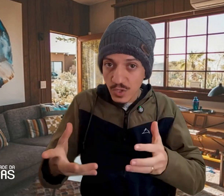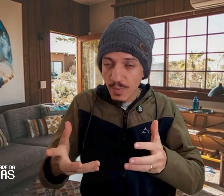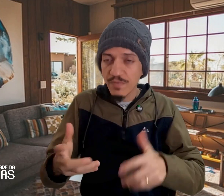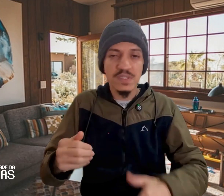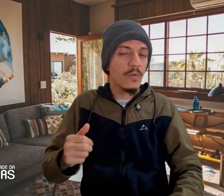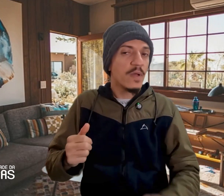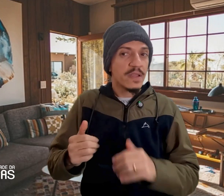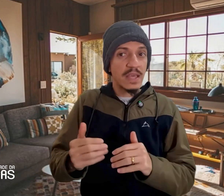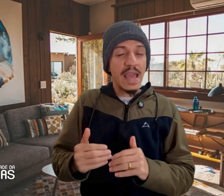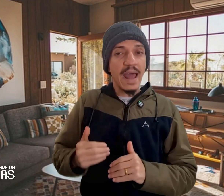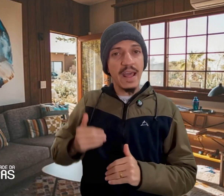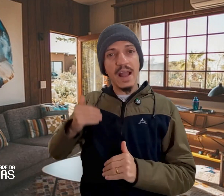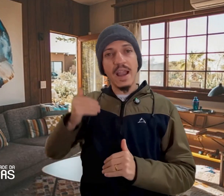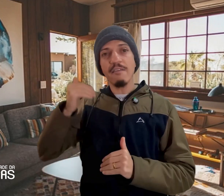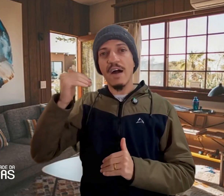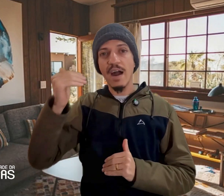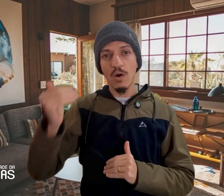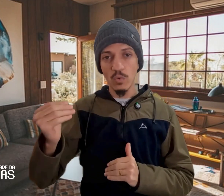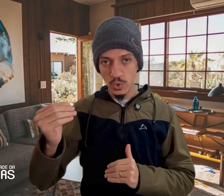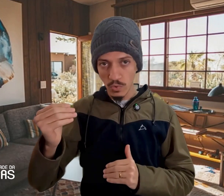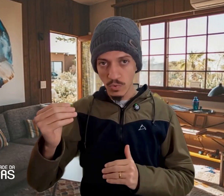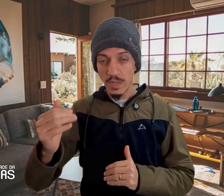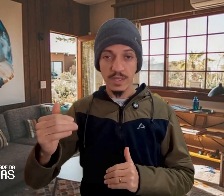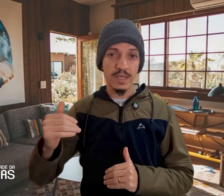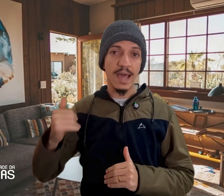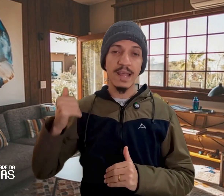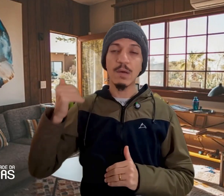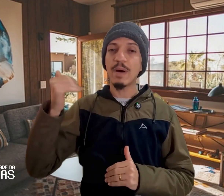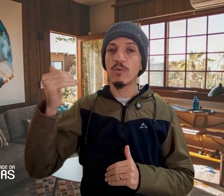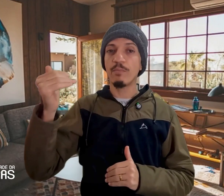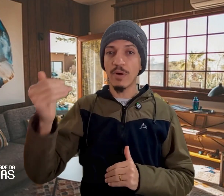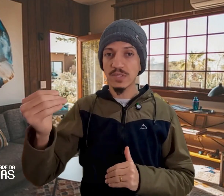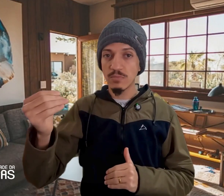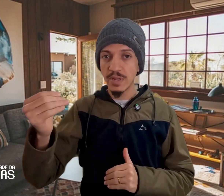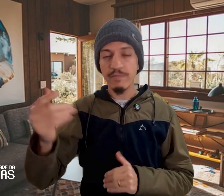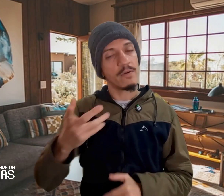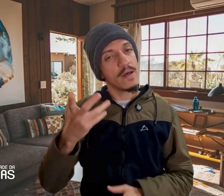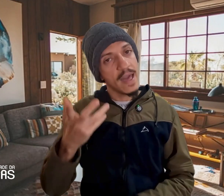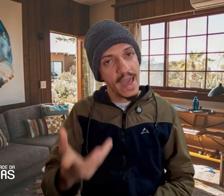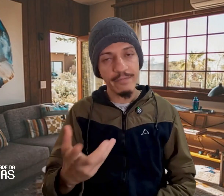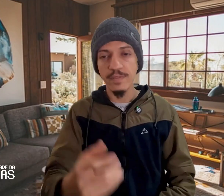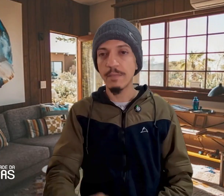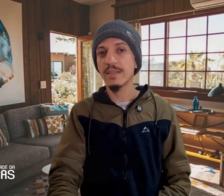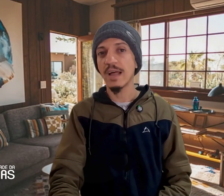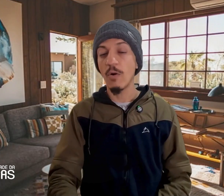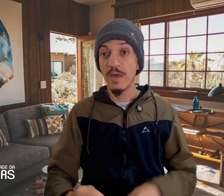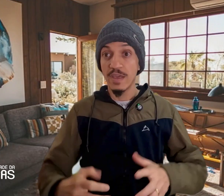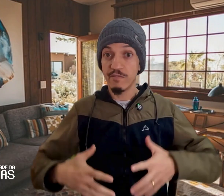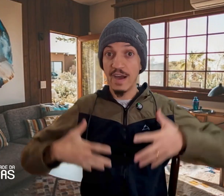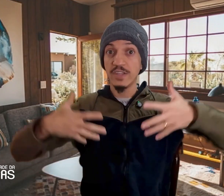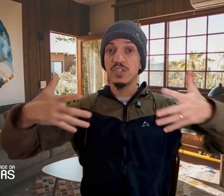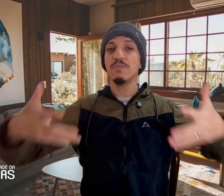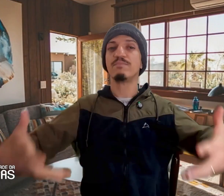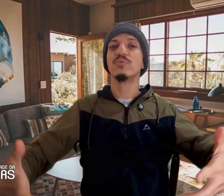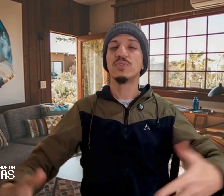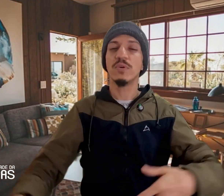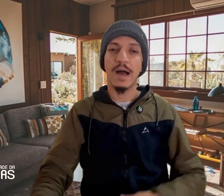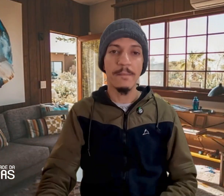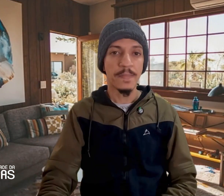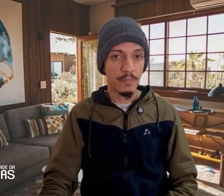profissão, que querem elevar o jogo, que querem ir para um próximo nível, é fundamental, e vai te impulsionar para o